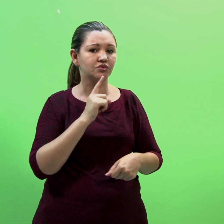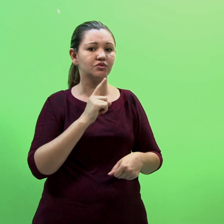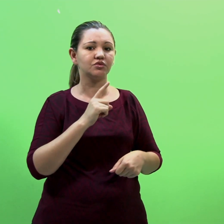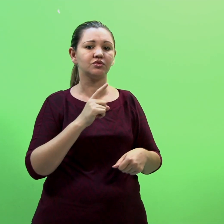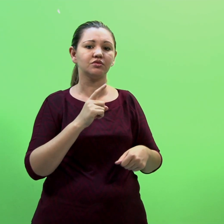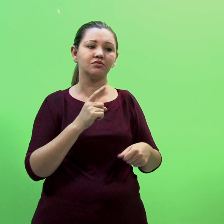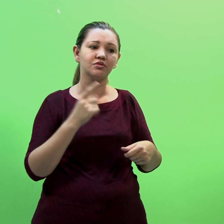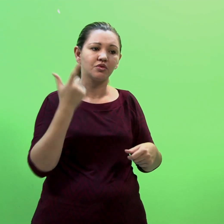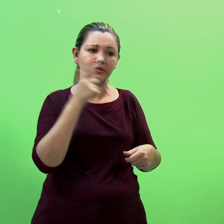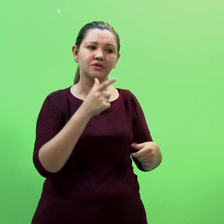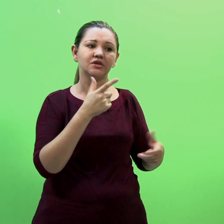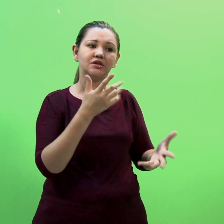necessidades particulares.